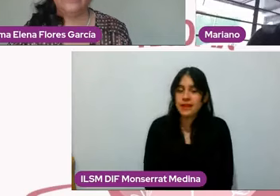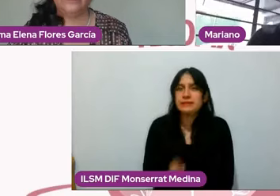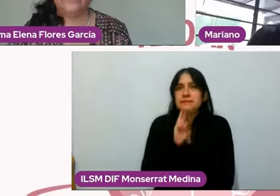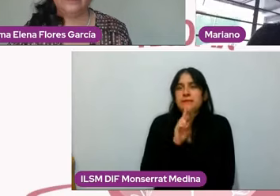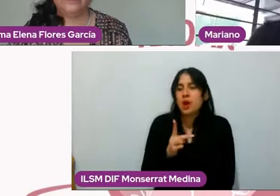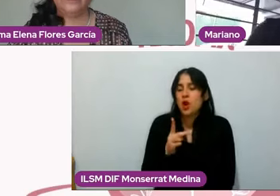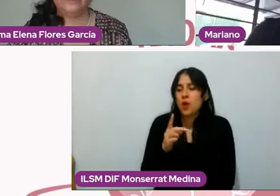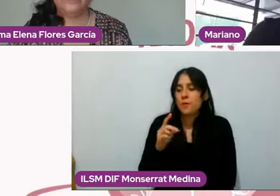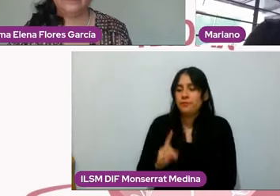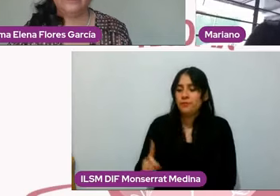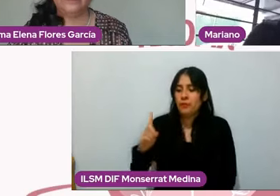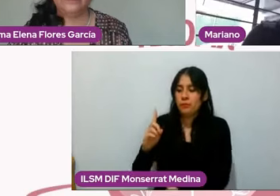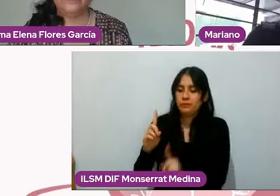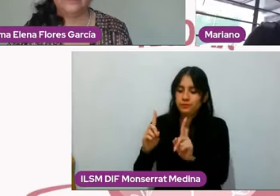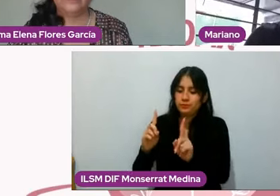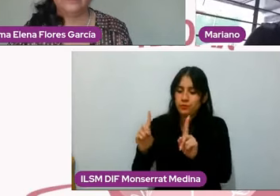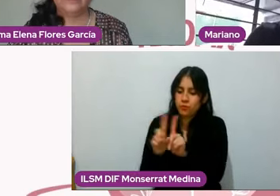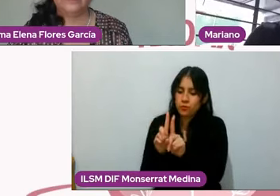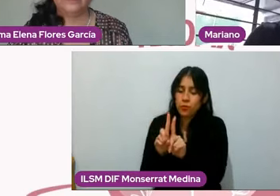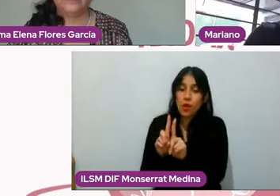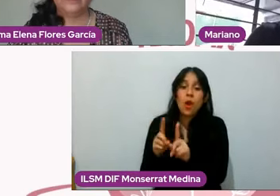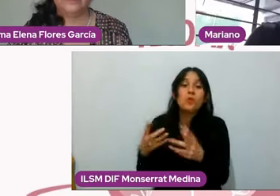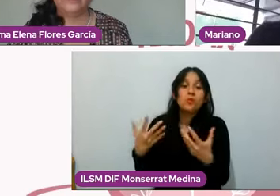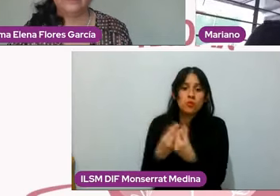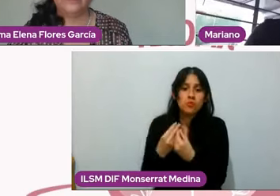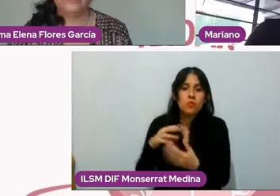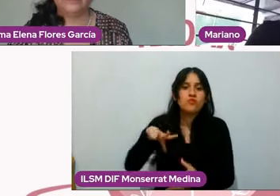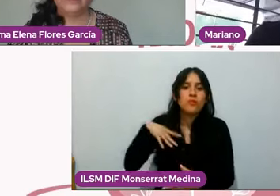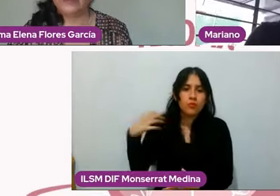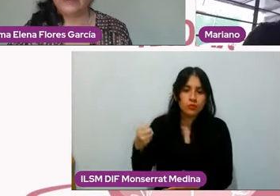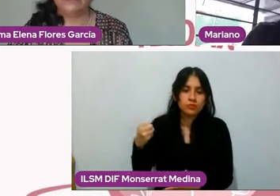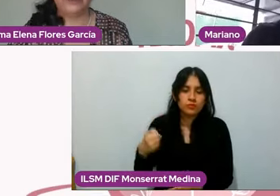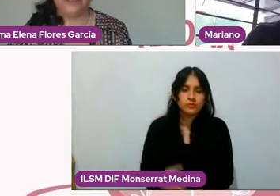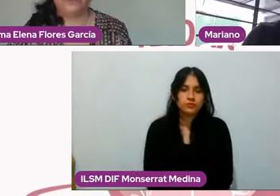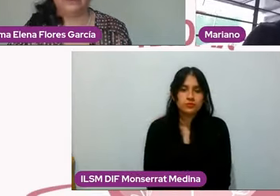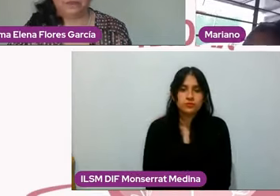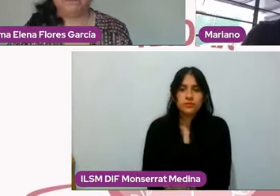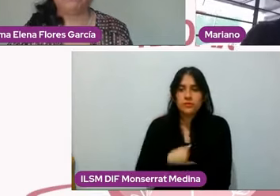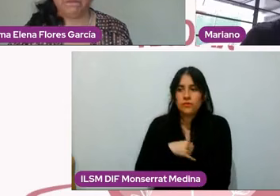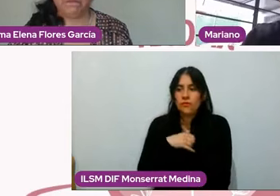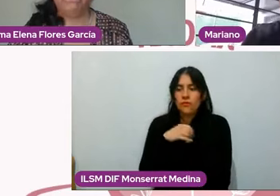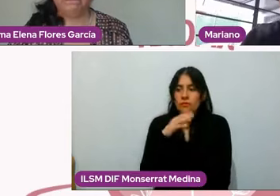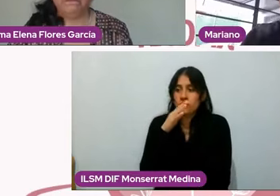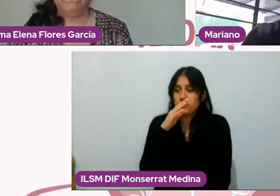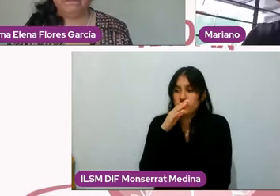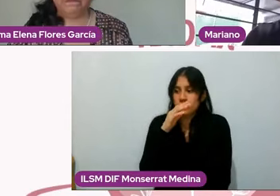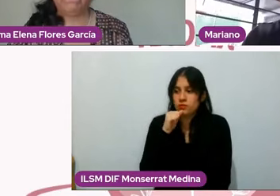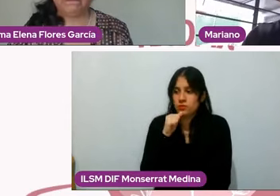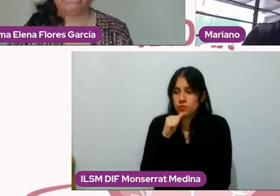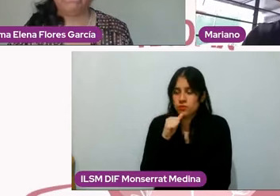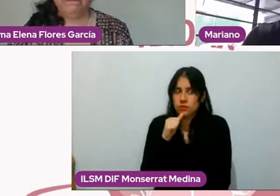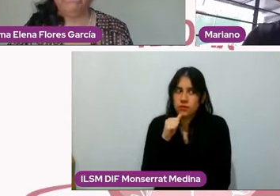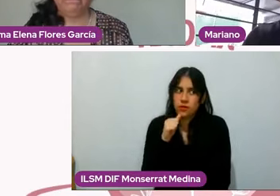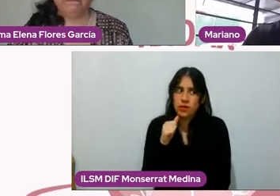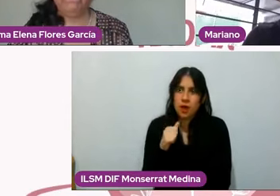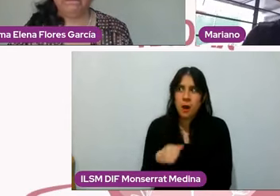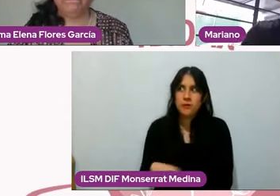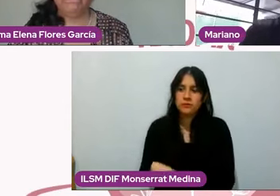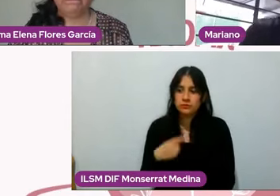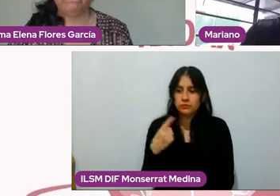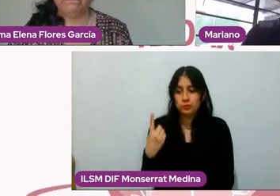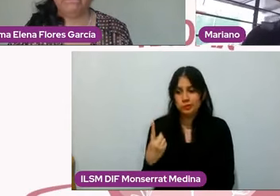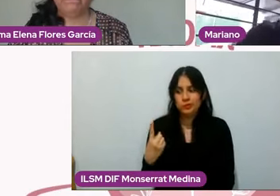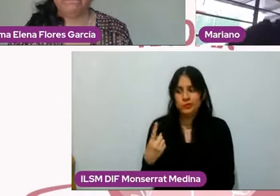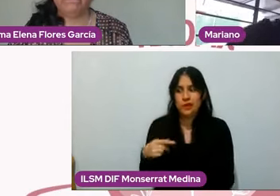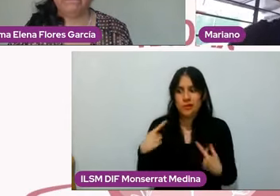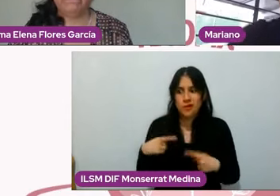vuelta y porque implica empatía, ¿no? Yo no puedo estar con alguien que no me ve como un ser humano, entonces, hay